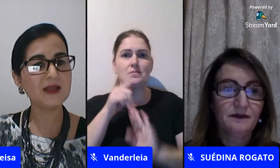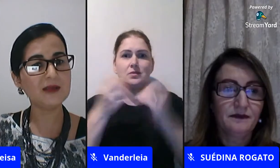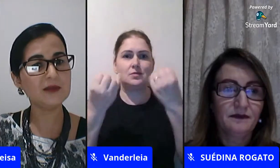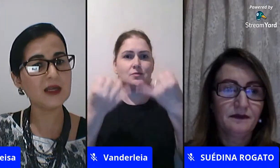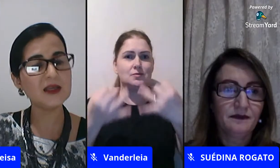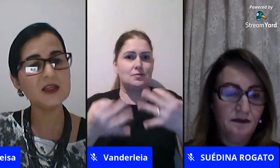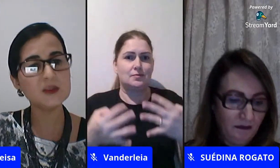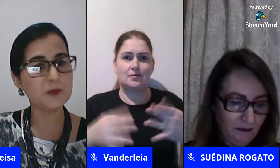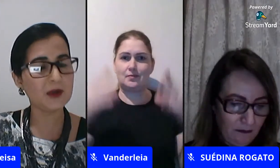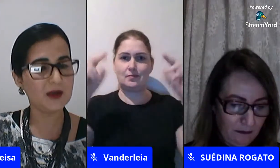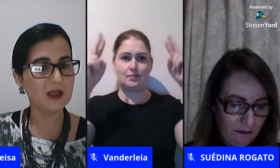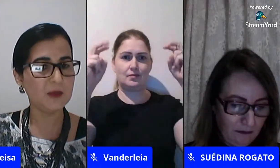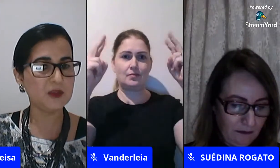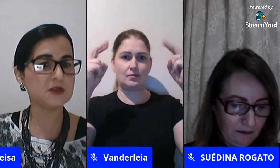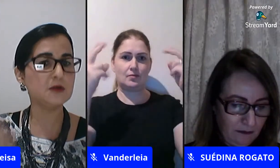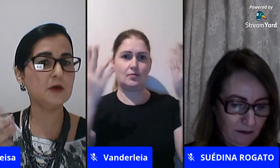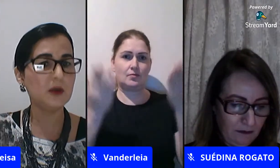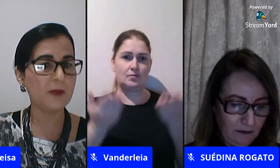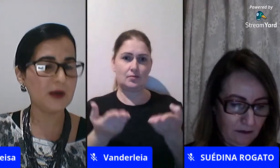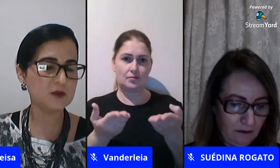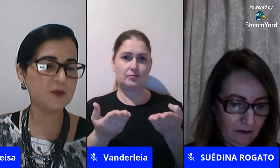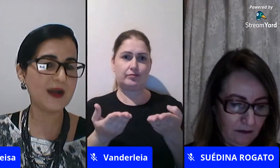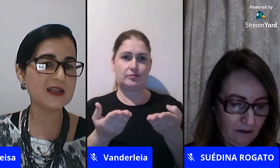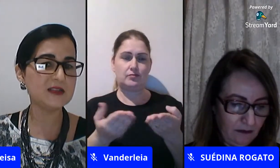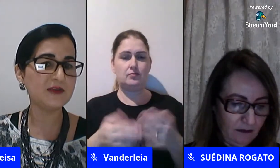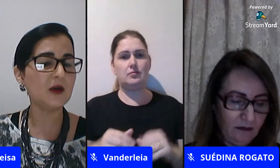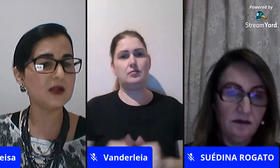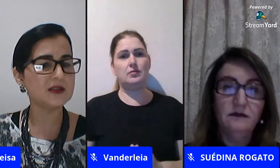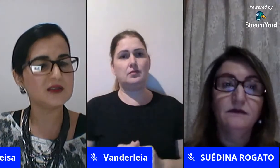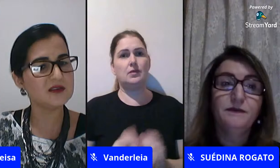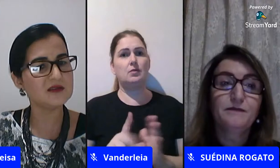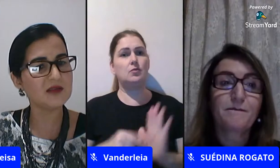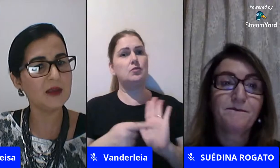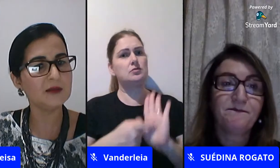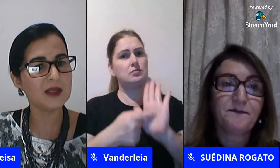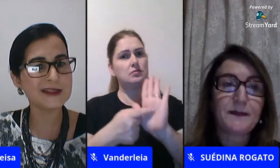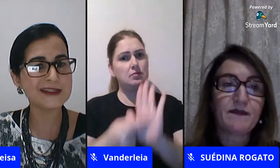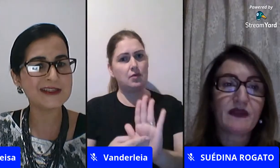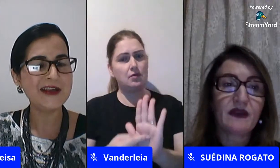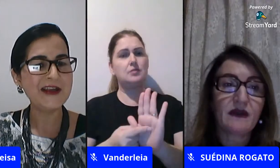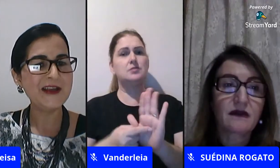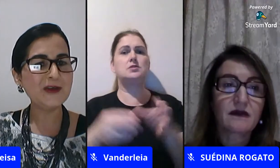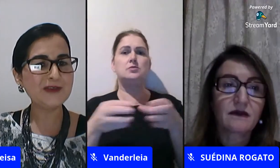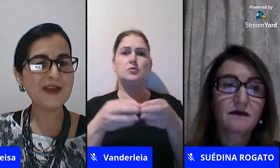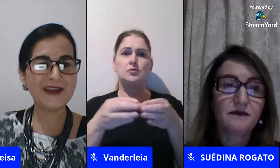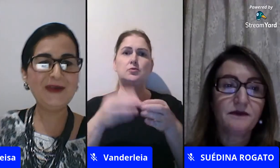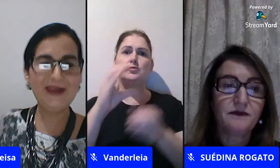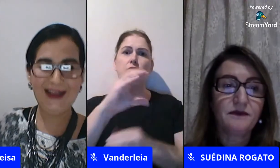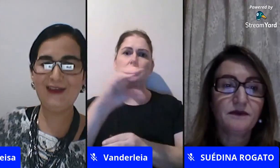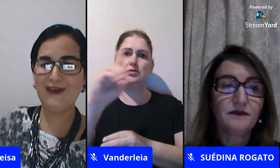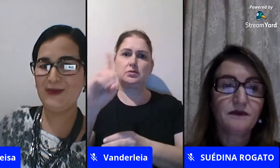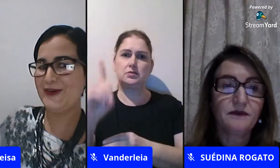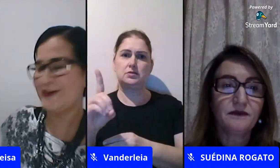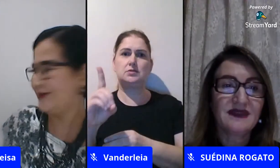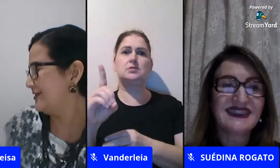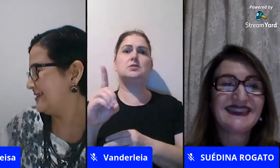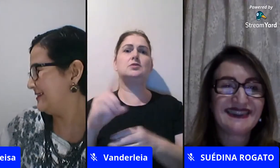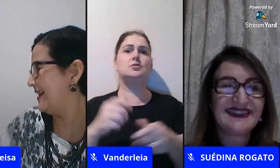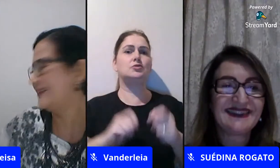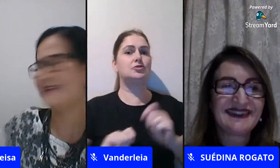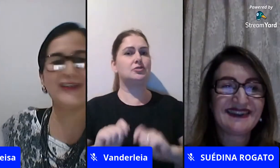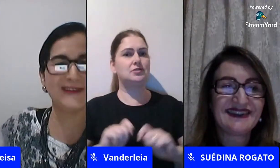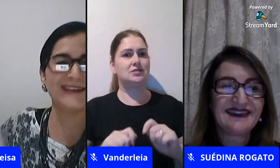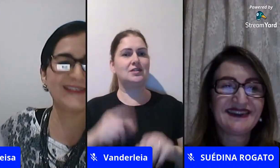de repente até trazer isso para a equipe gestora para os pais e falar olha as crianças tem interesse eu tenho aqui um livro por